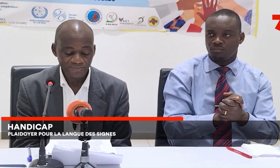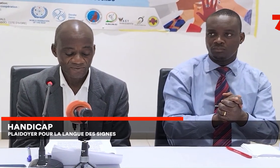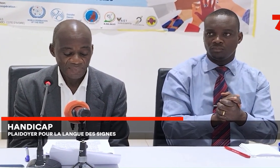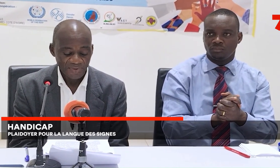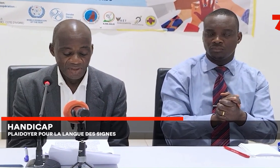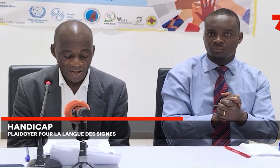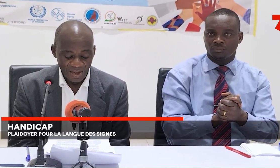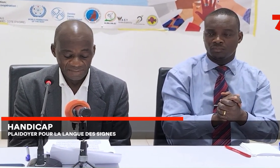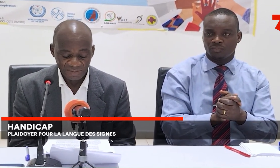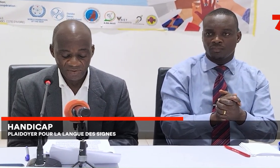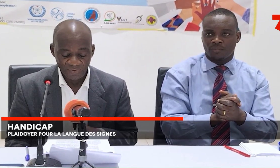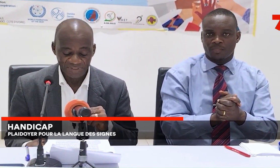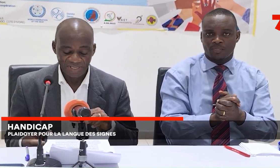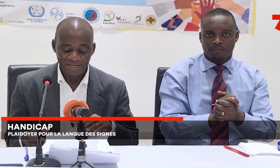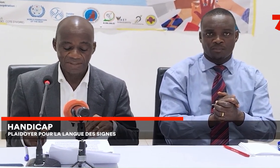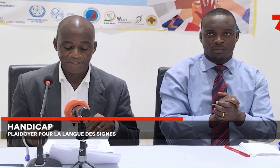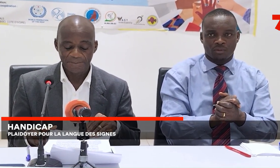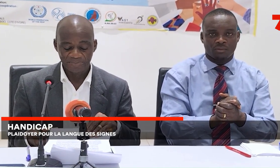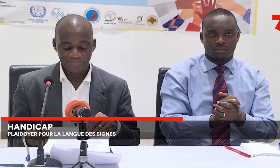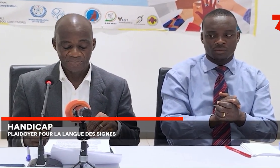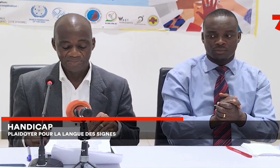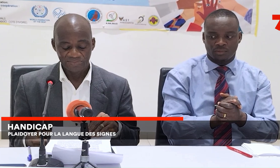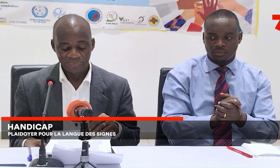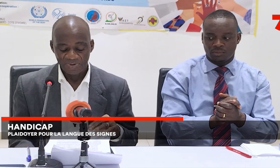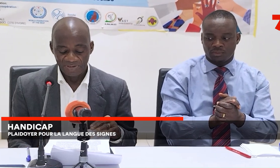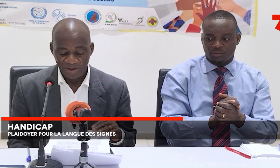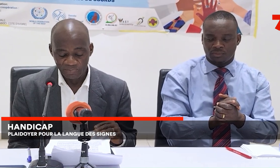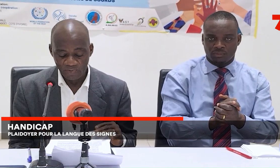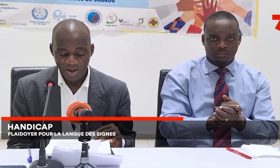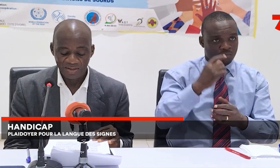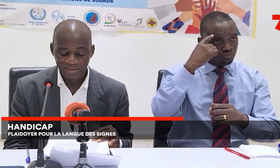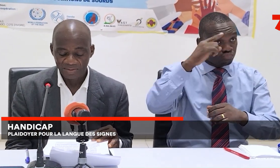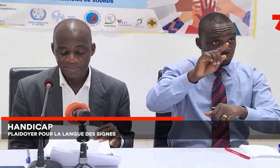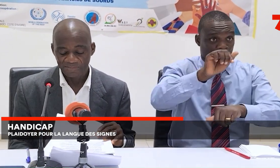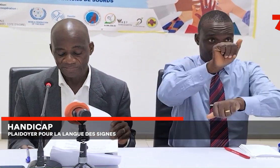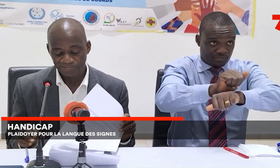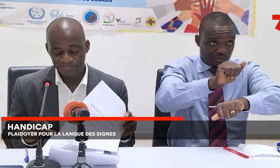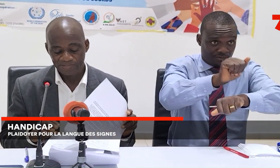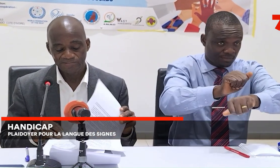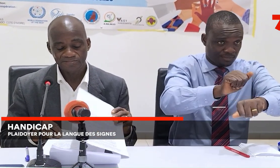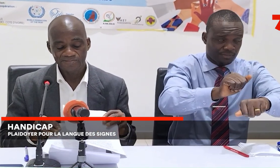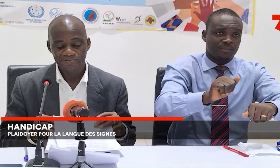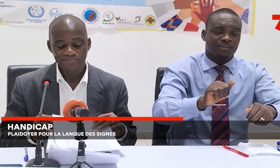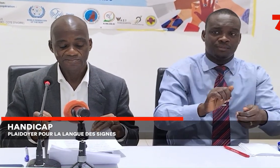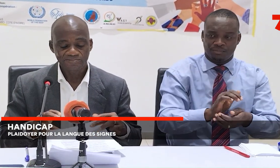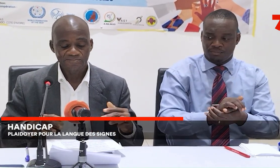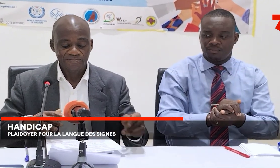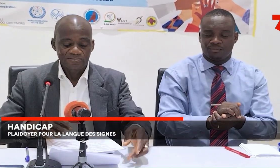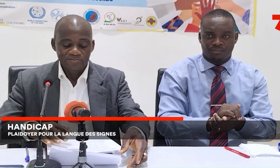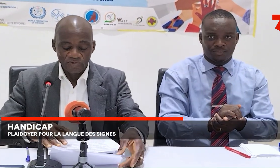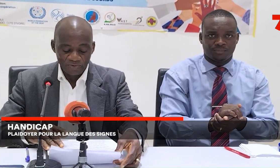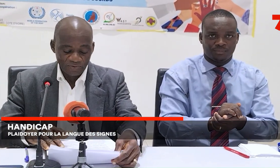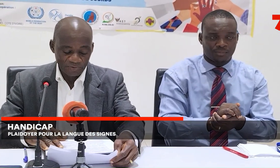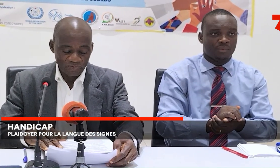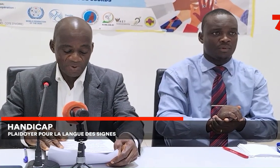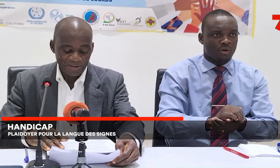En ce qui concerne l'emploi et le reflutement